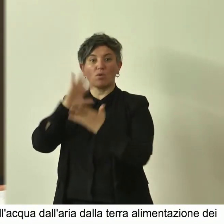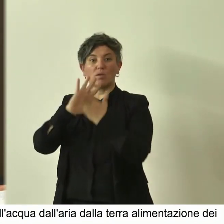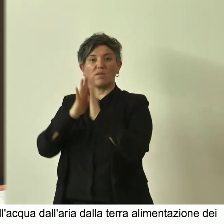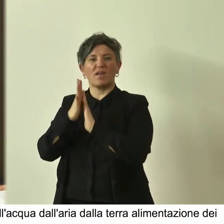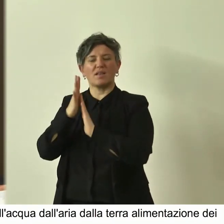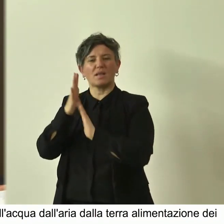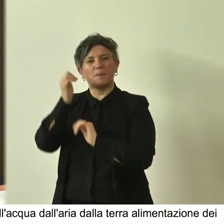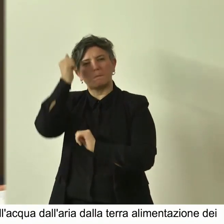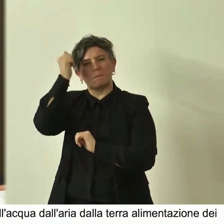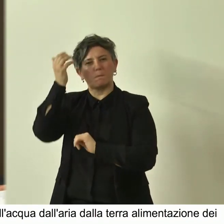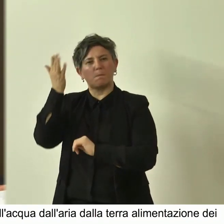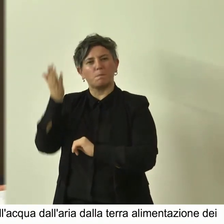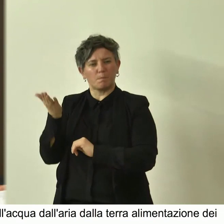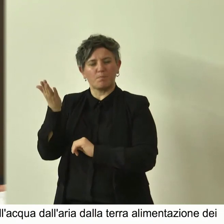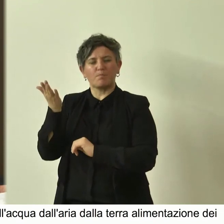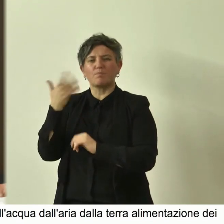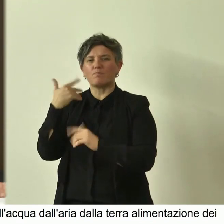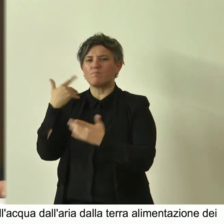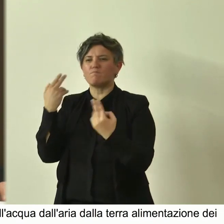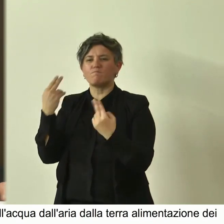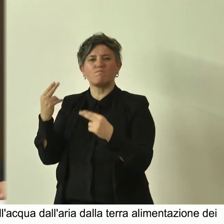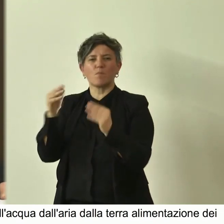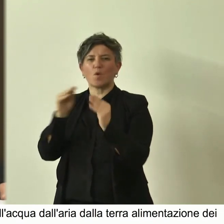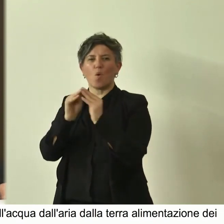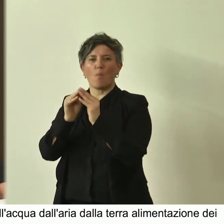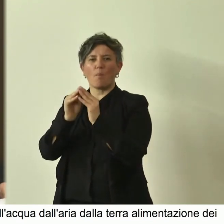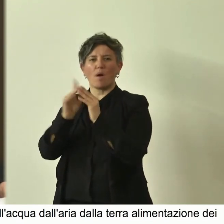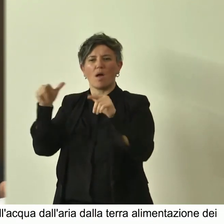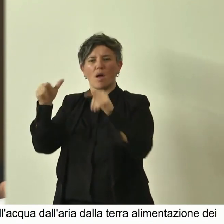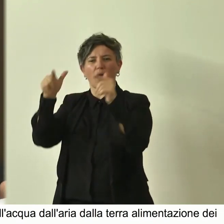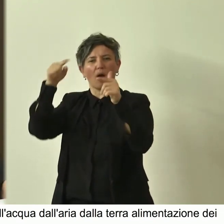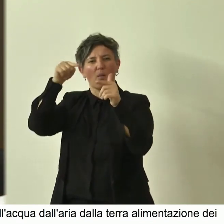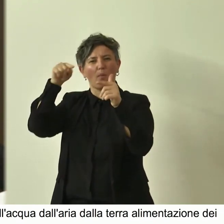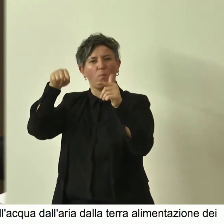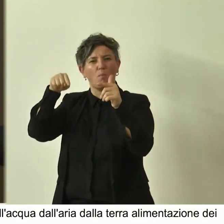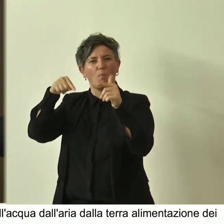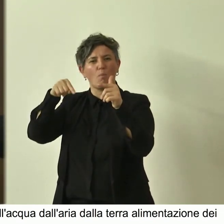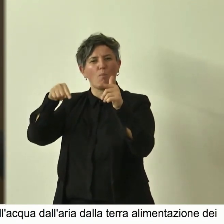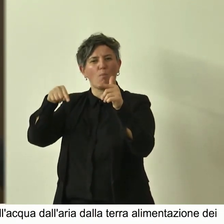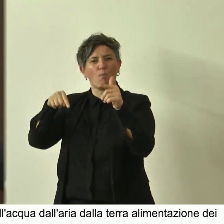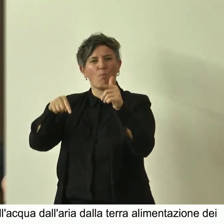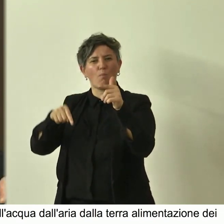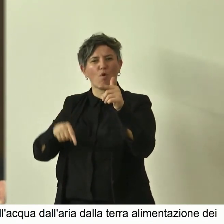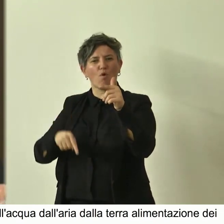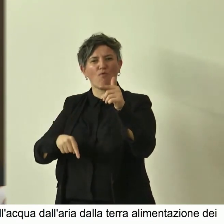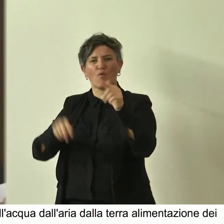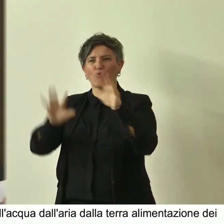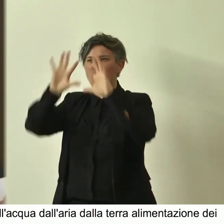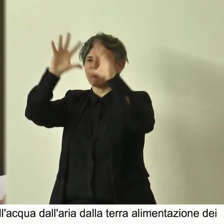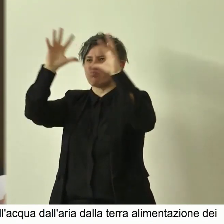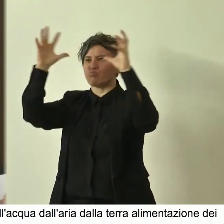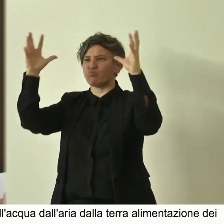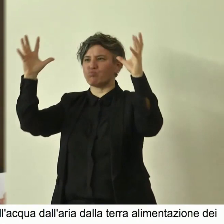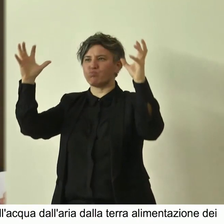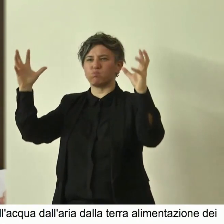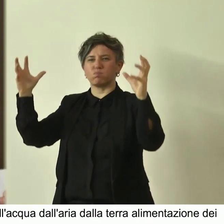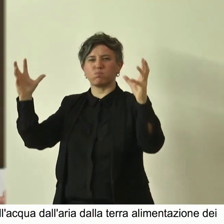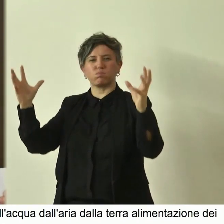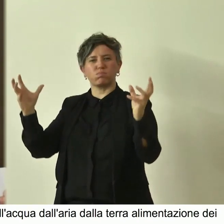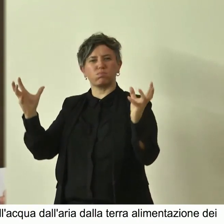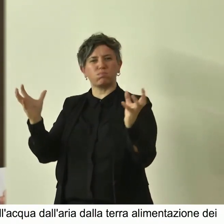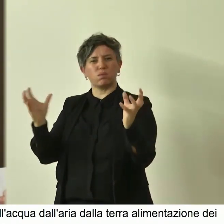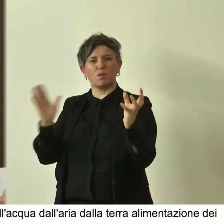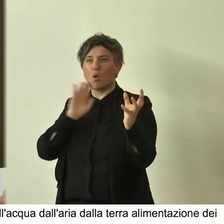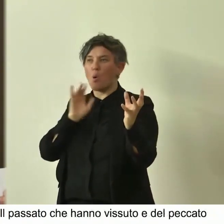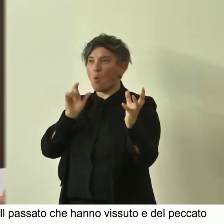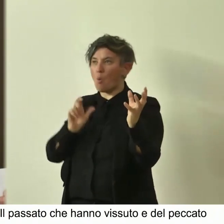inavvicinabile e nascosto profondi nella cupa confusione della loro chioma così densa che essere umano